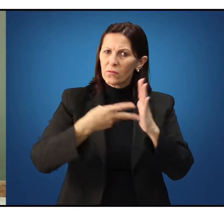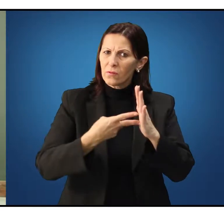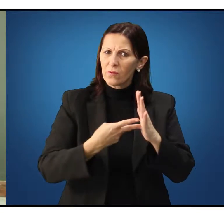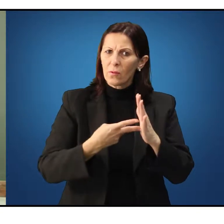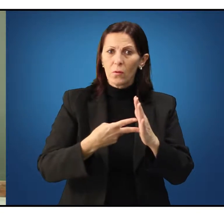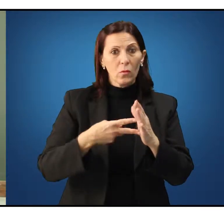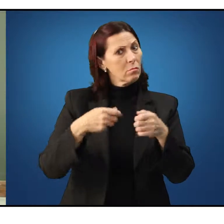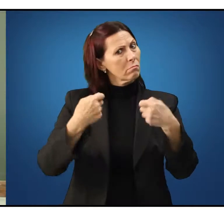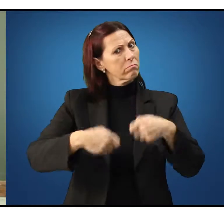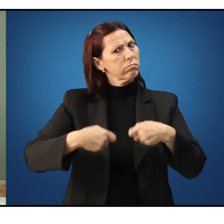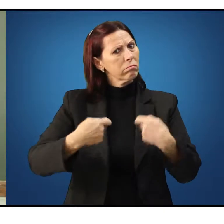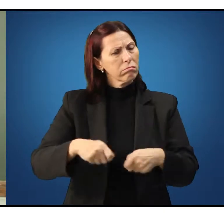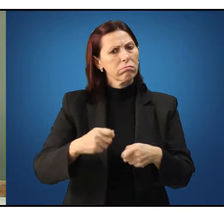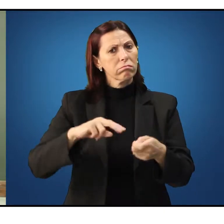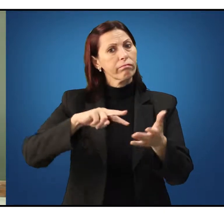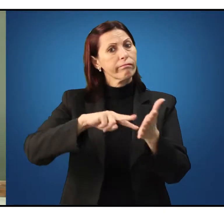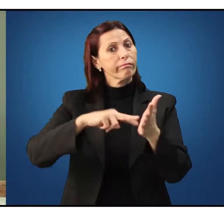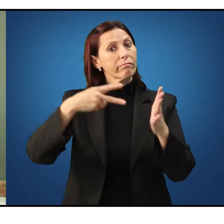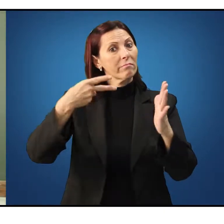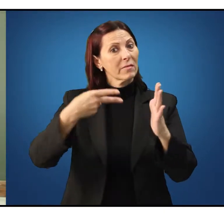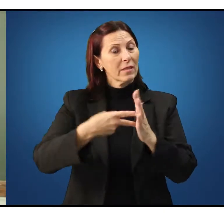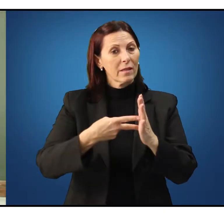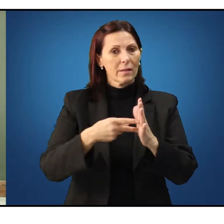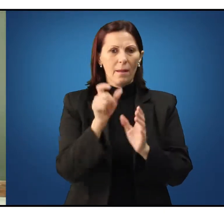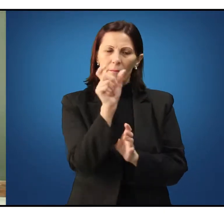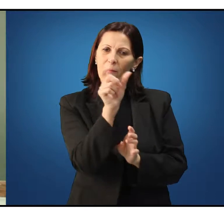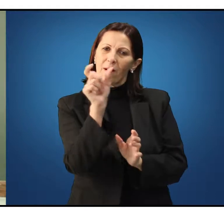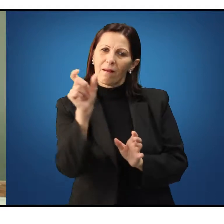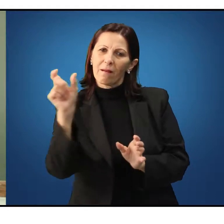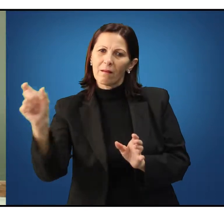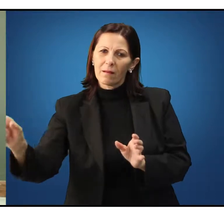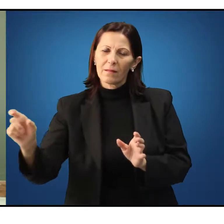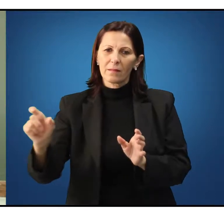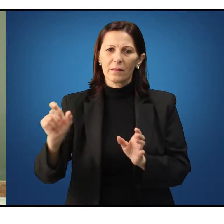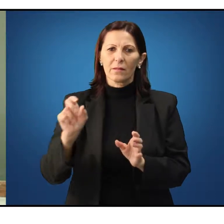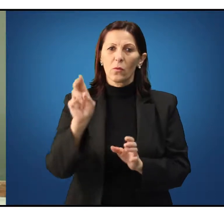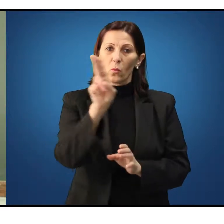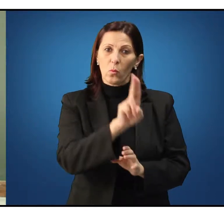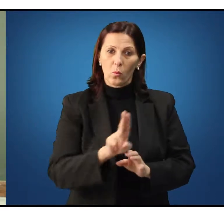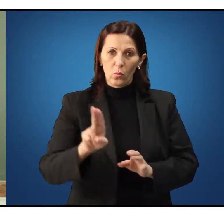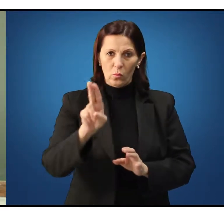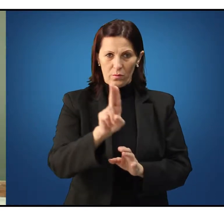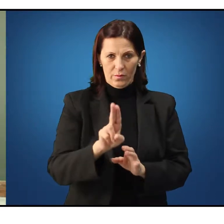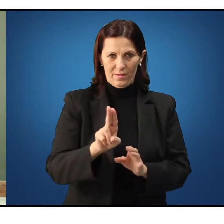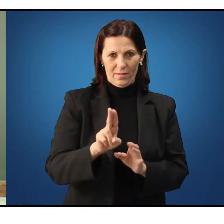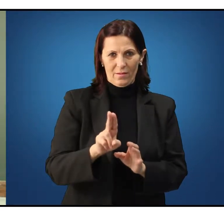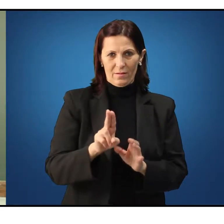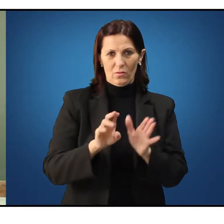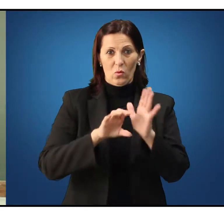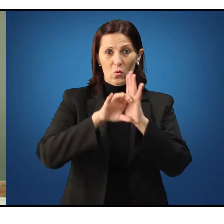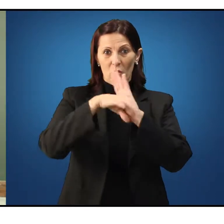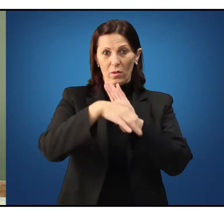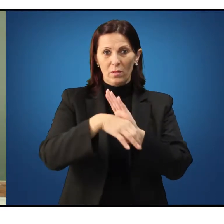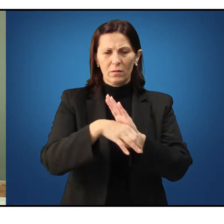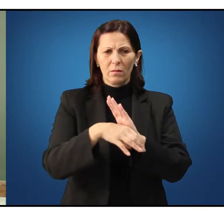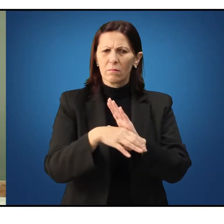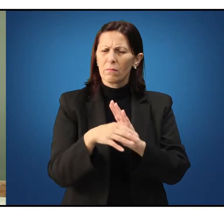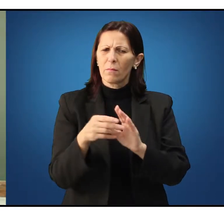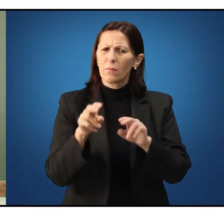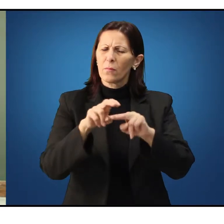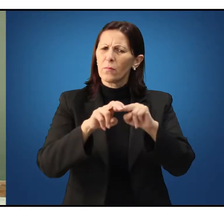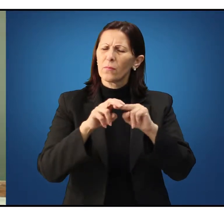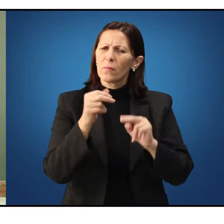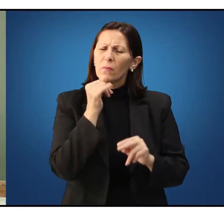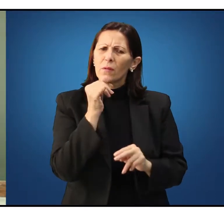os possíveis significados das palavras que estamos utilizando. E eu me deparei, por exemplo,